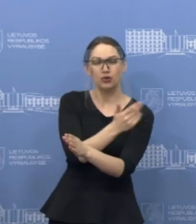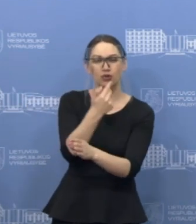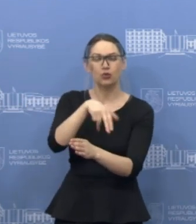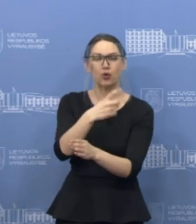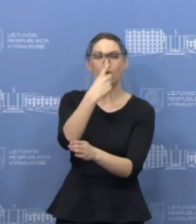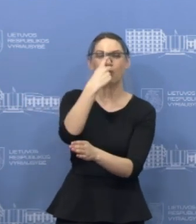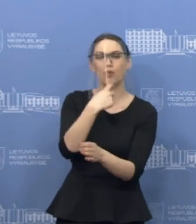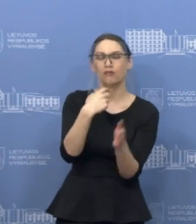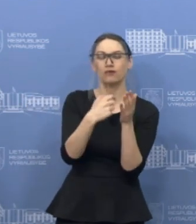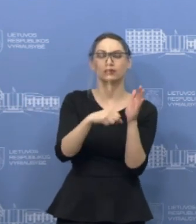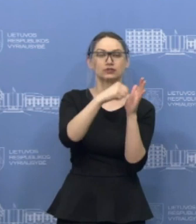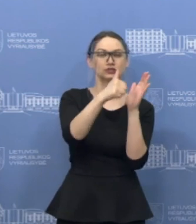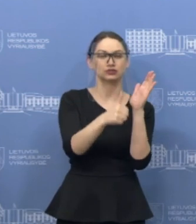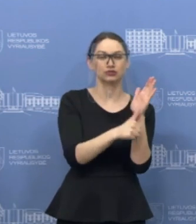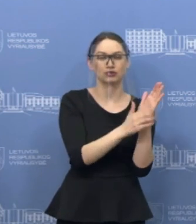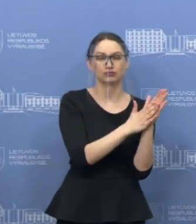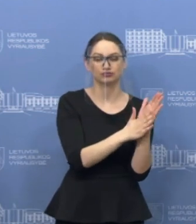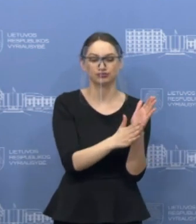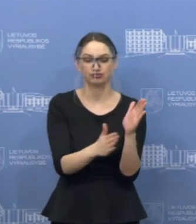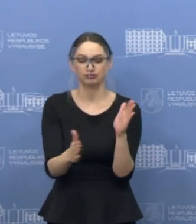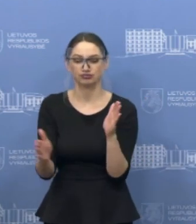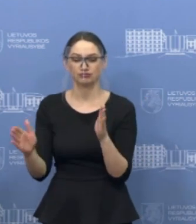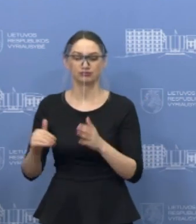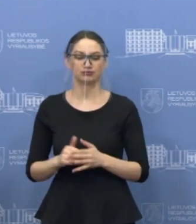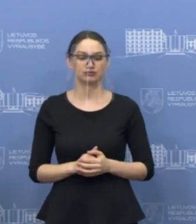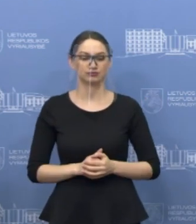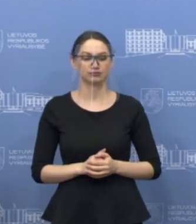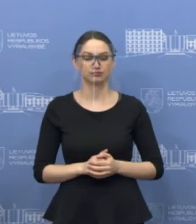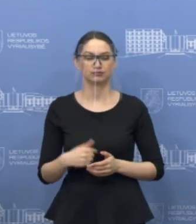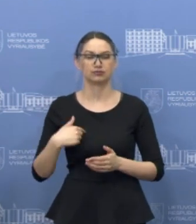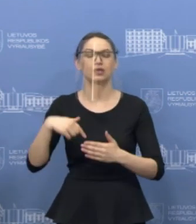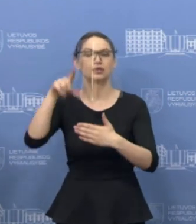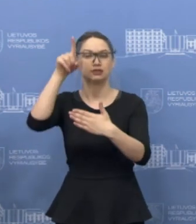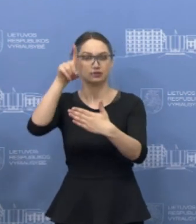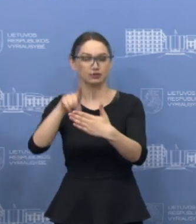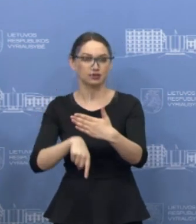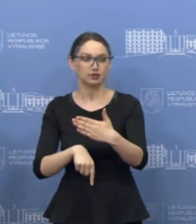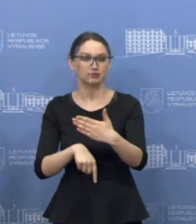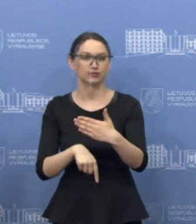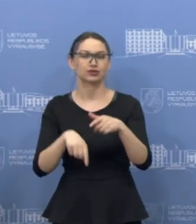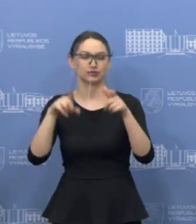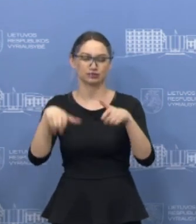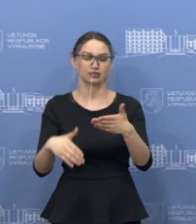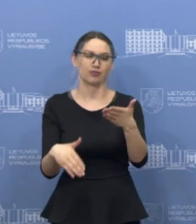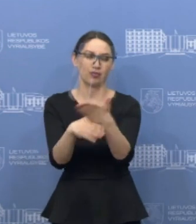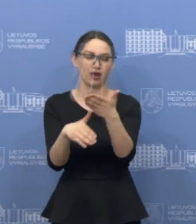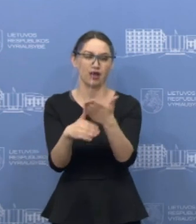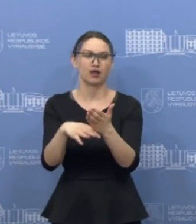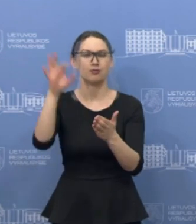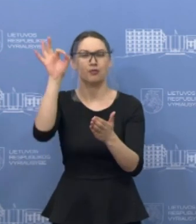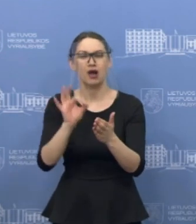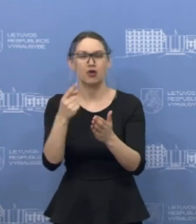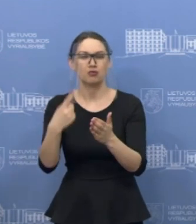16 dienos. Tai labai tikime, kad toks sprendimas tikrai padės verslams,